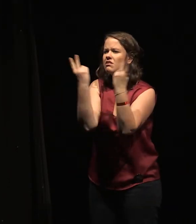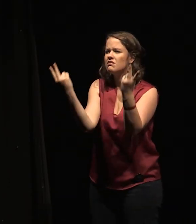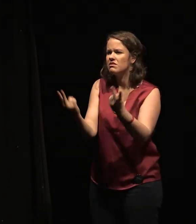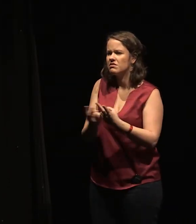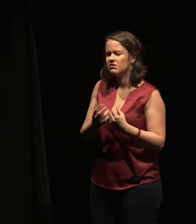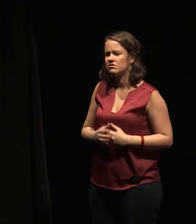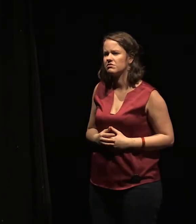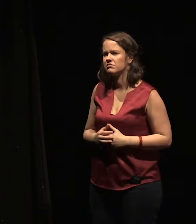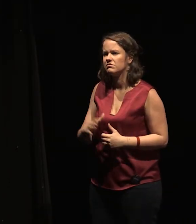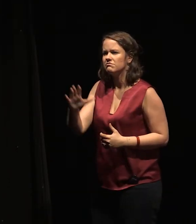aimé de mon cœur.